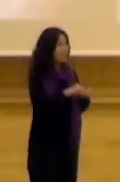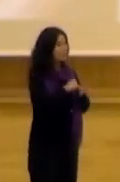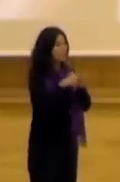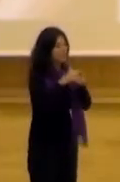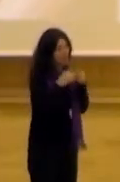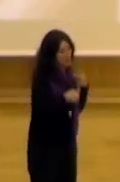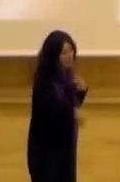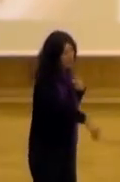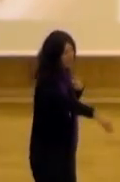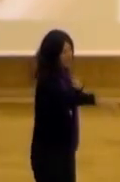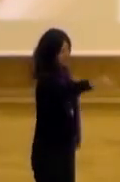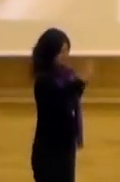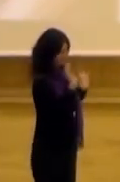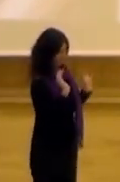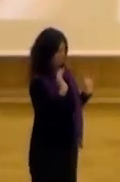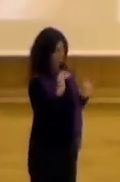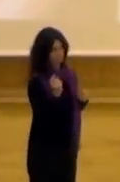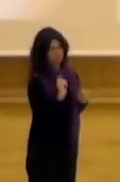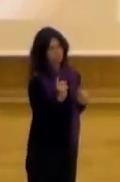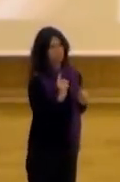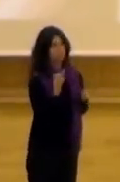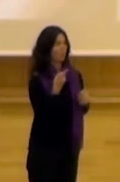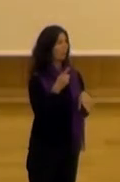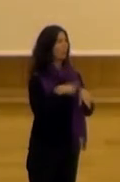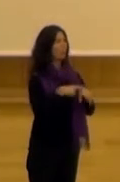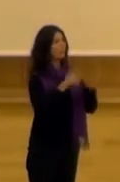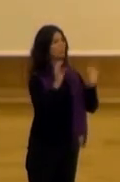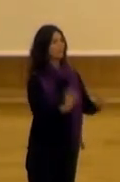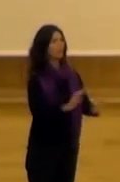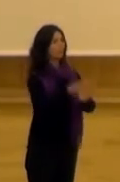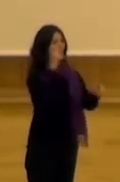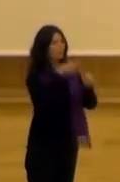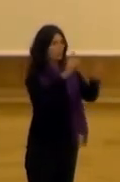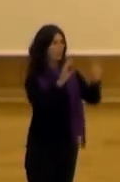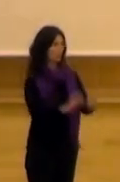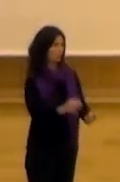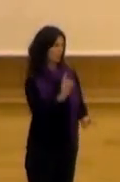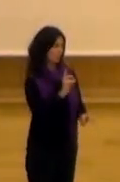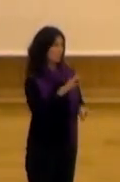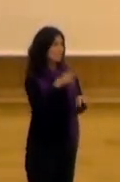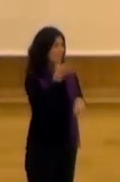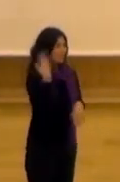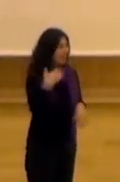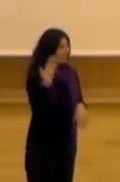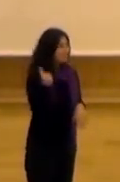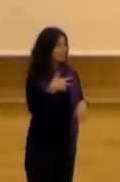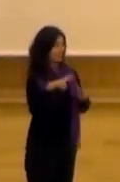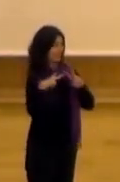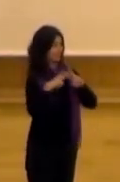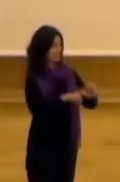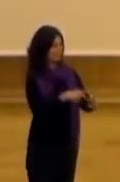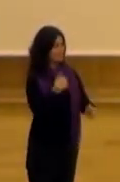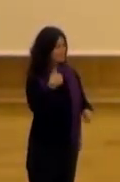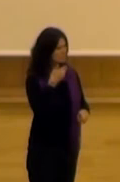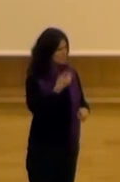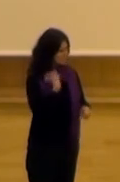plazo. Es decir, tiene que ir más allá de un tiempo concreto y de un objetivo concreto. Acá no nos importaba tanto como investigadores